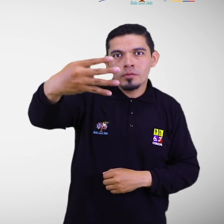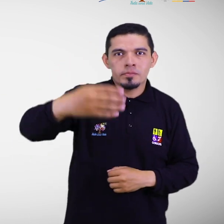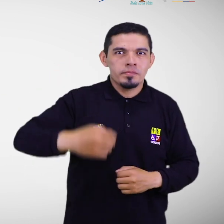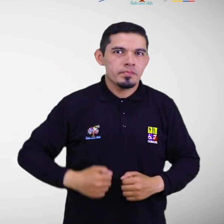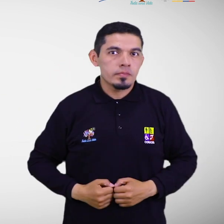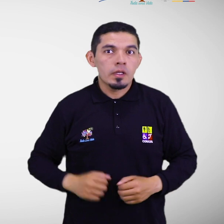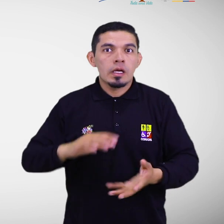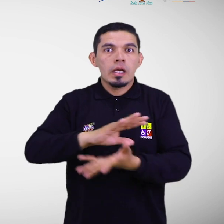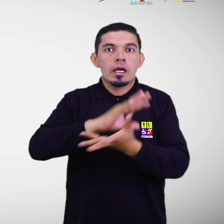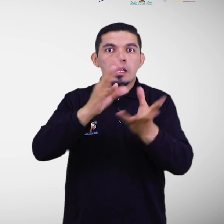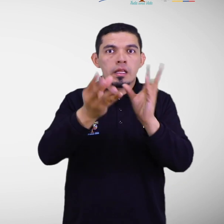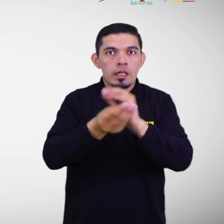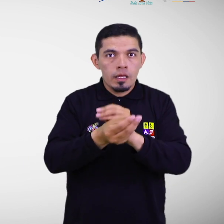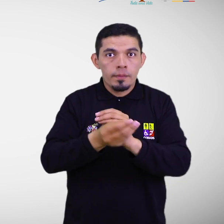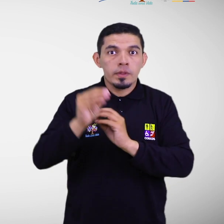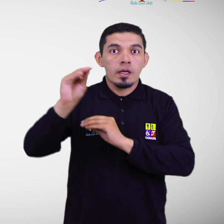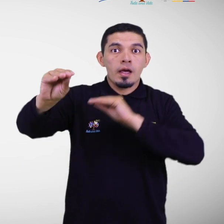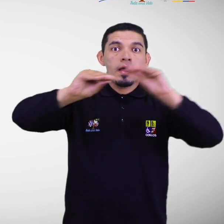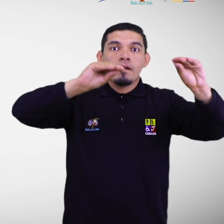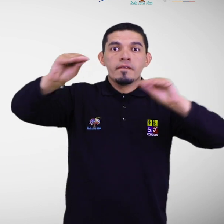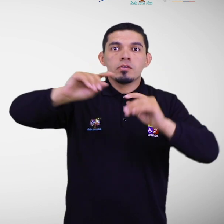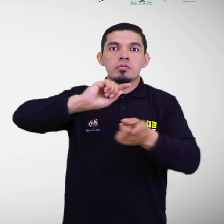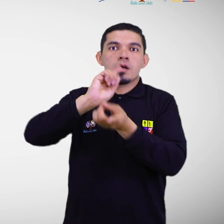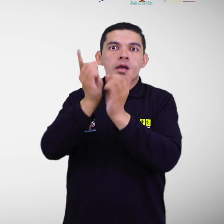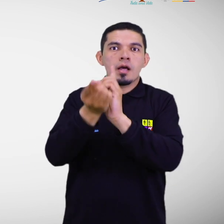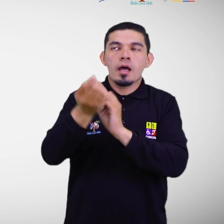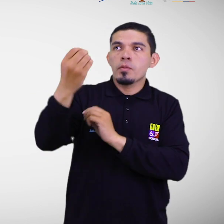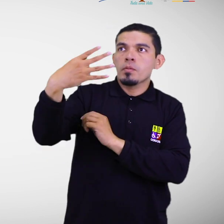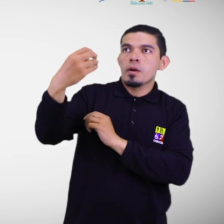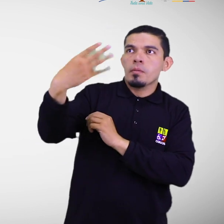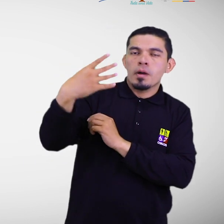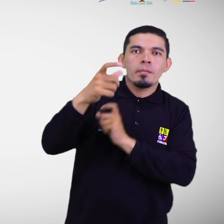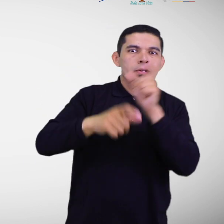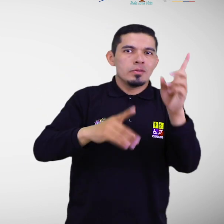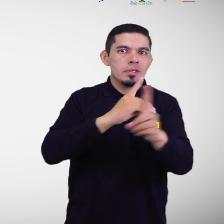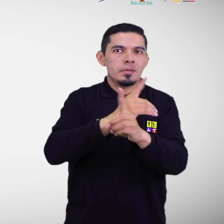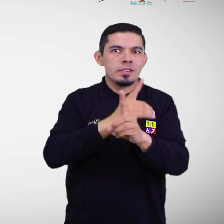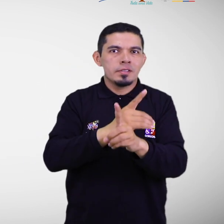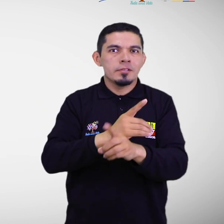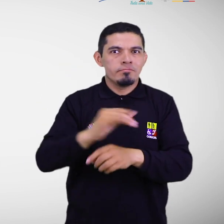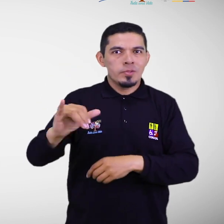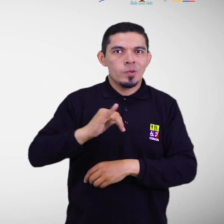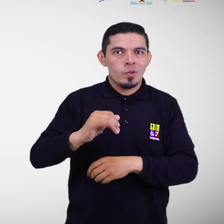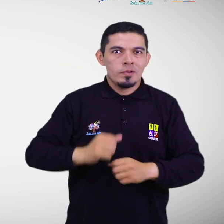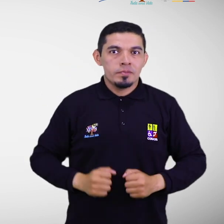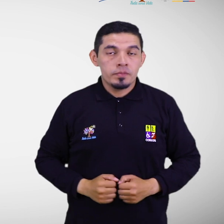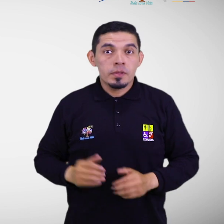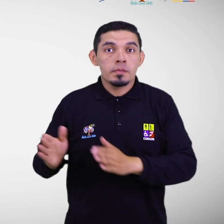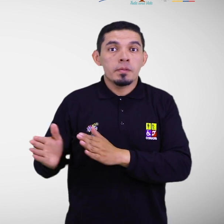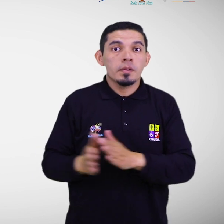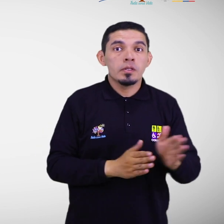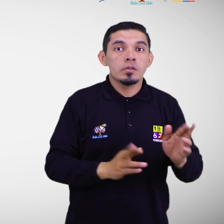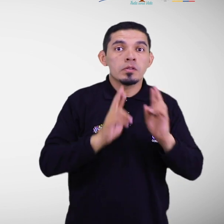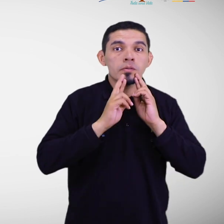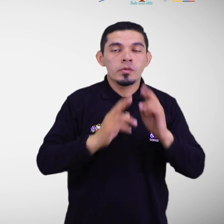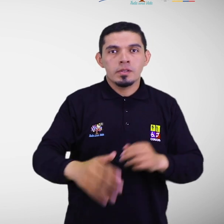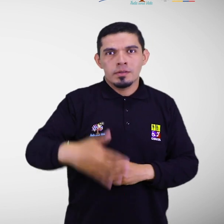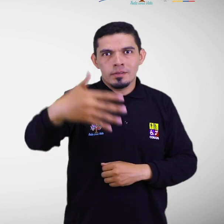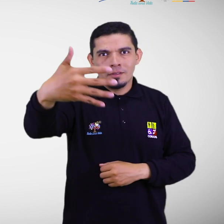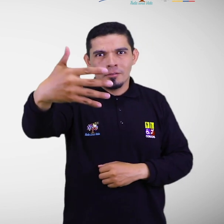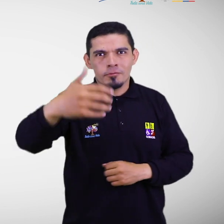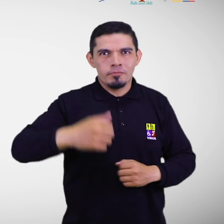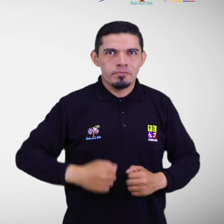Adaptar sistemas de alerta temprana para personas con discapacidad. Preparación y respuesta. Paso 5.